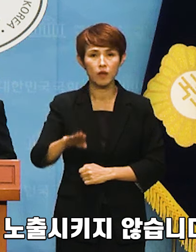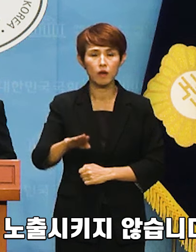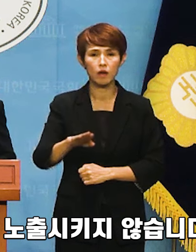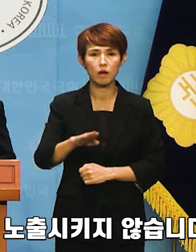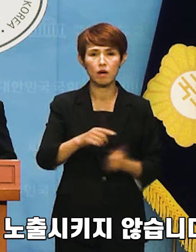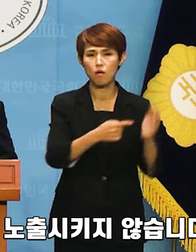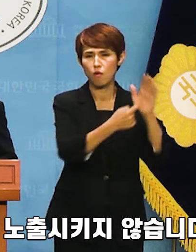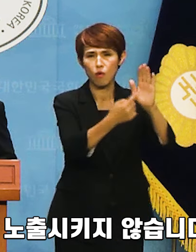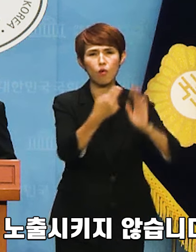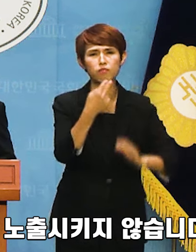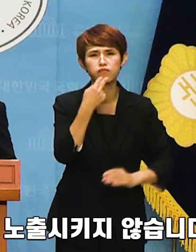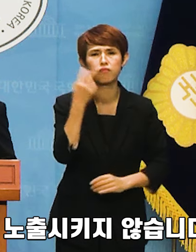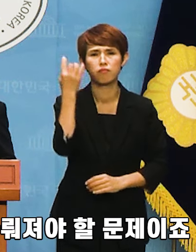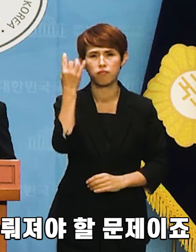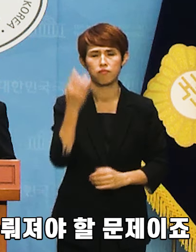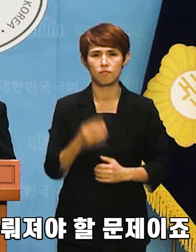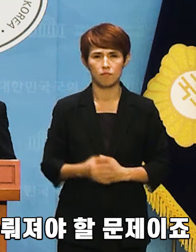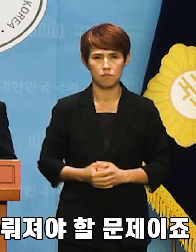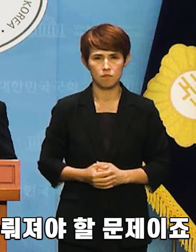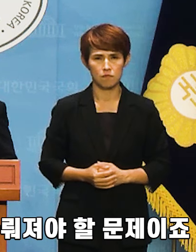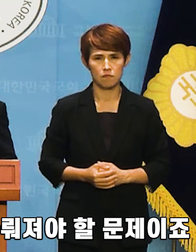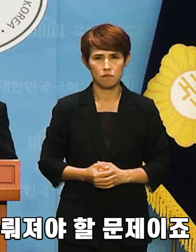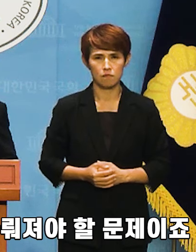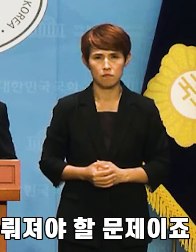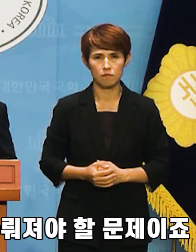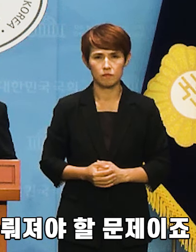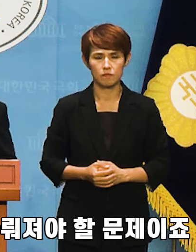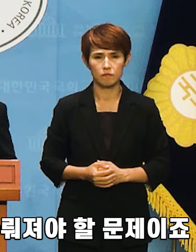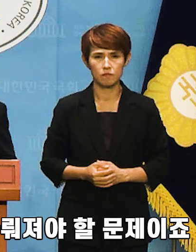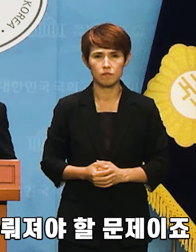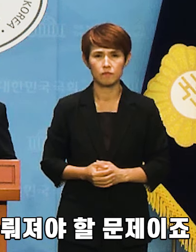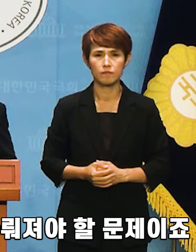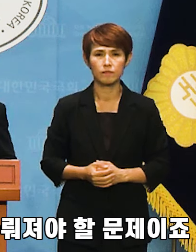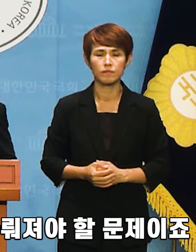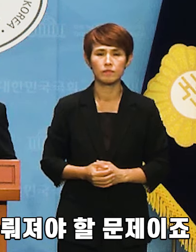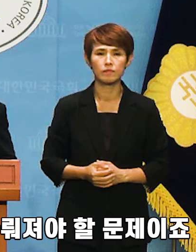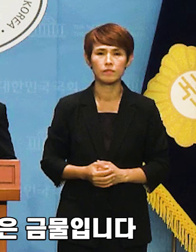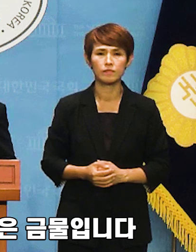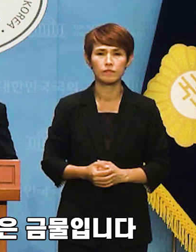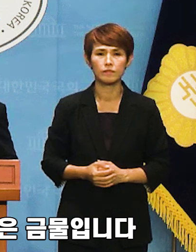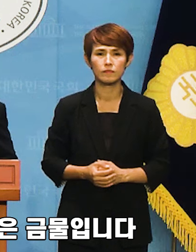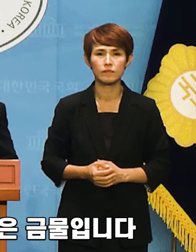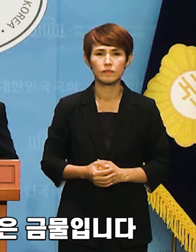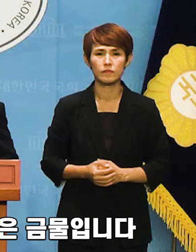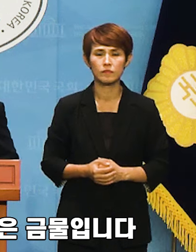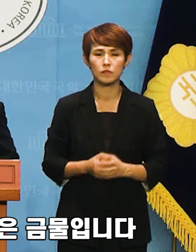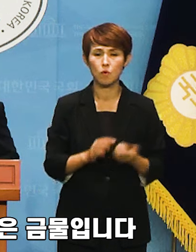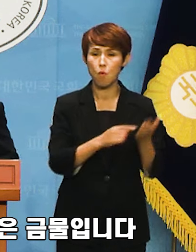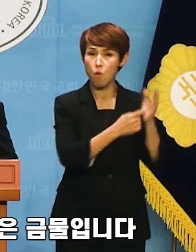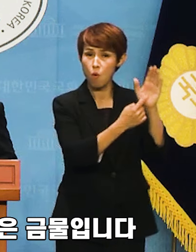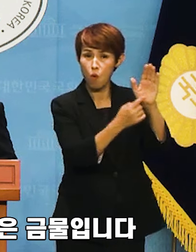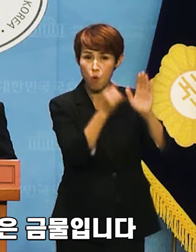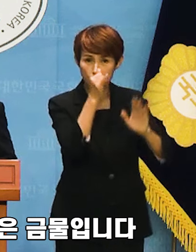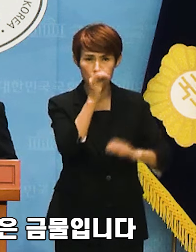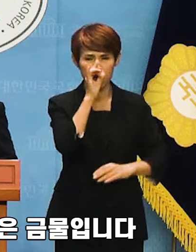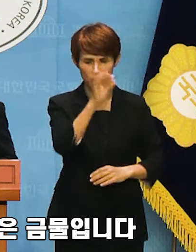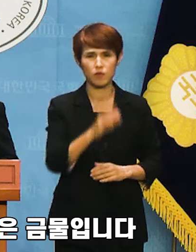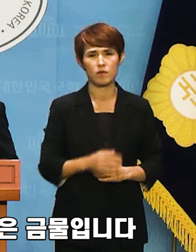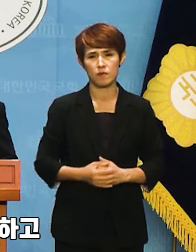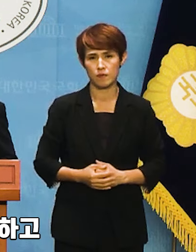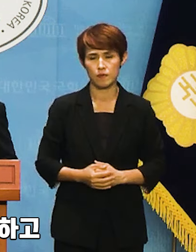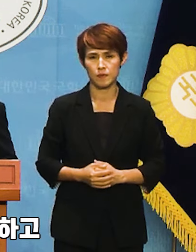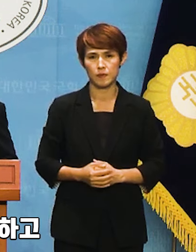노출시키지 않습니다. 그것은 정권의 이익 차원에서 다루어야 할 문제이죠. 공개적으로 언급하는 것은 금물입니다.